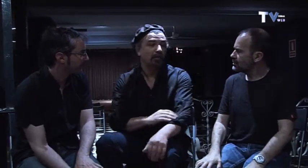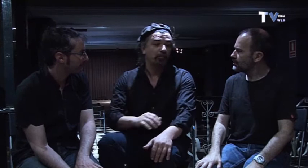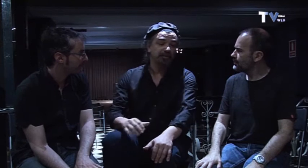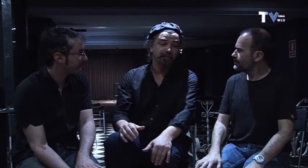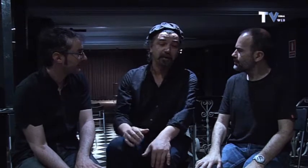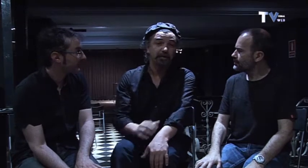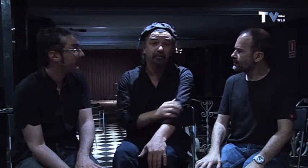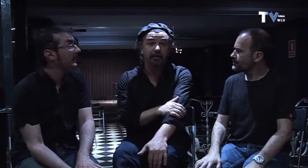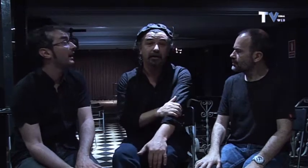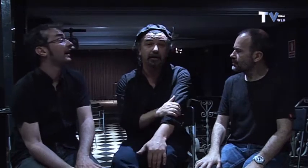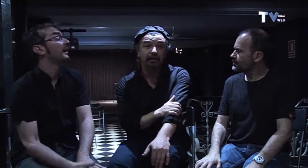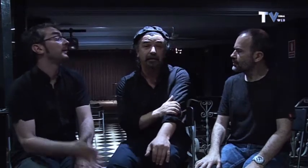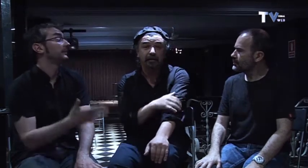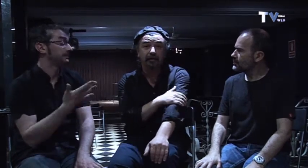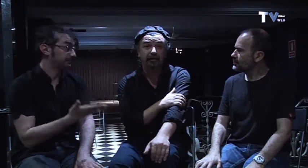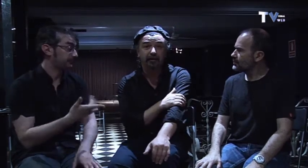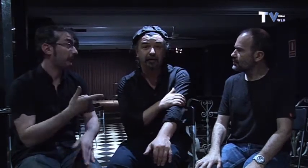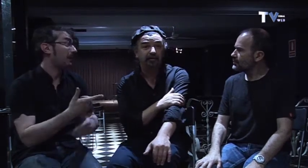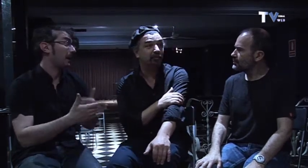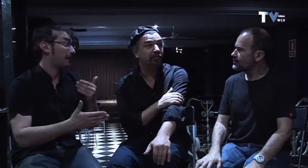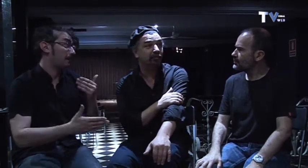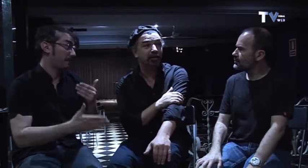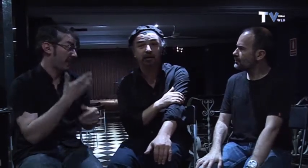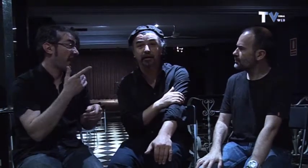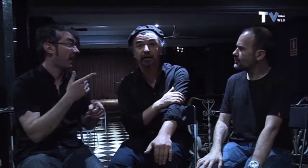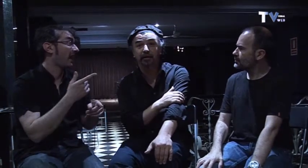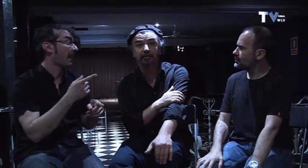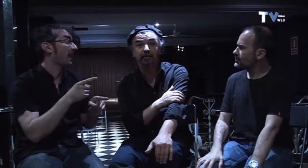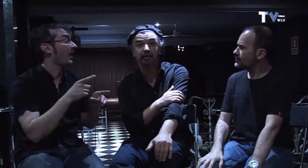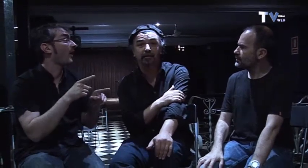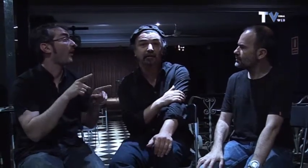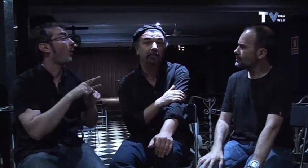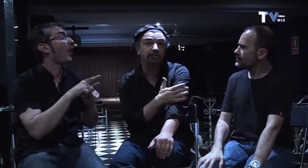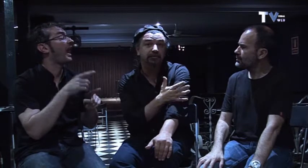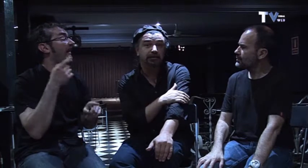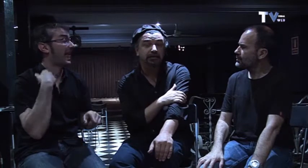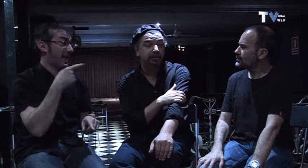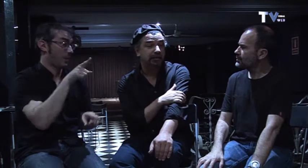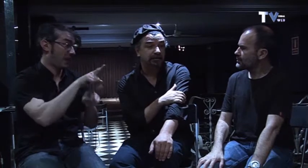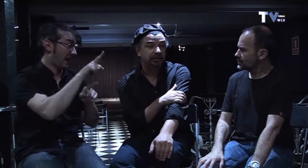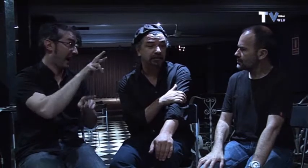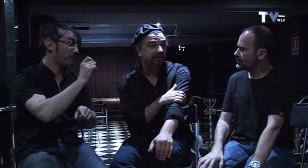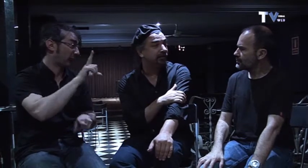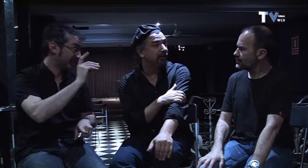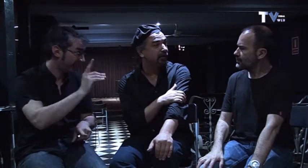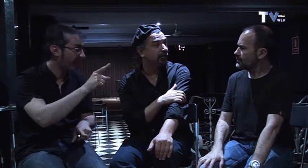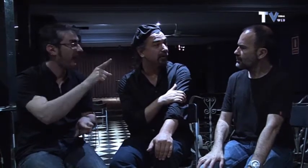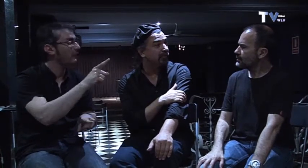pues me imagino que al mismo modo que hace a Ramón a través de Pablo